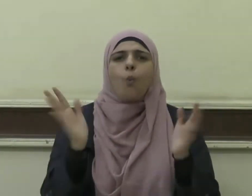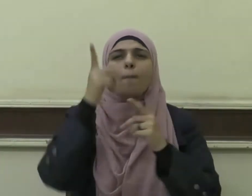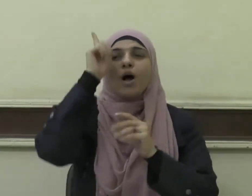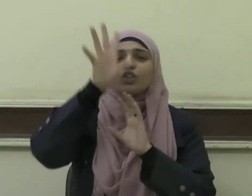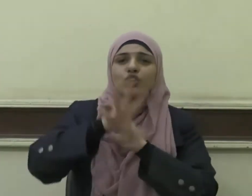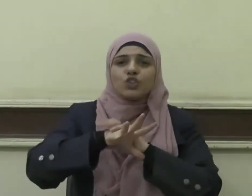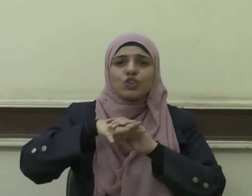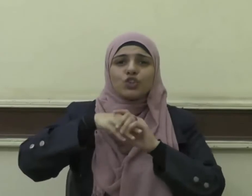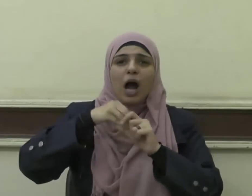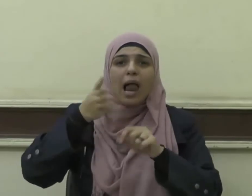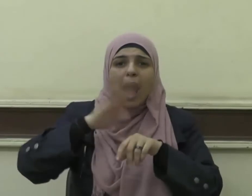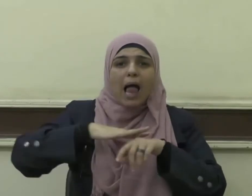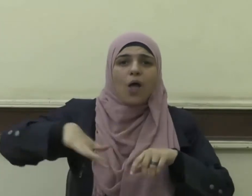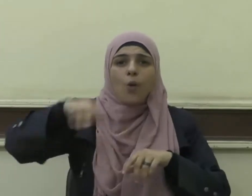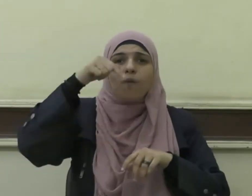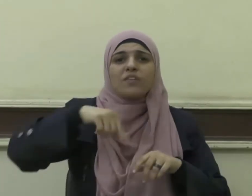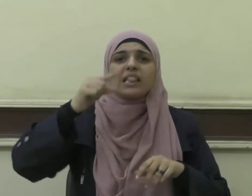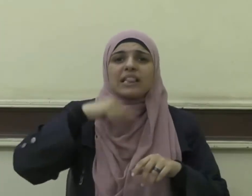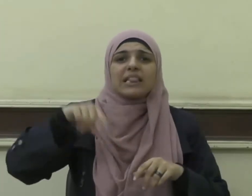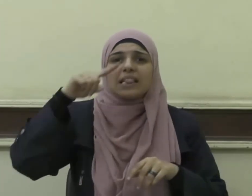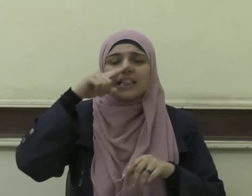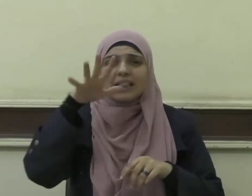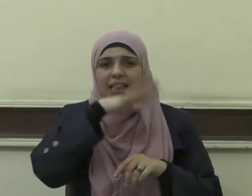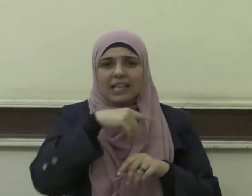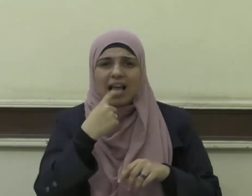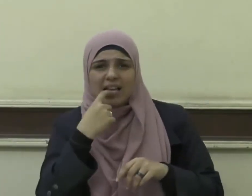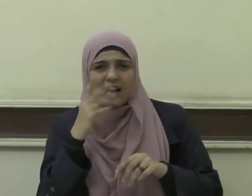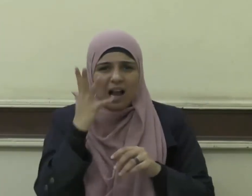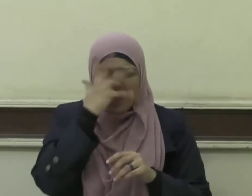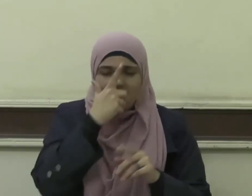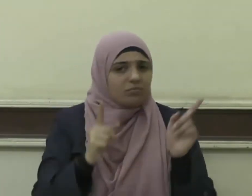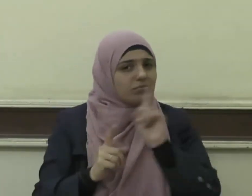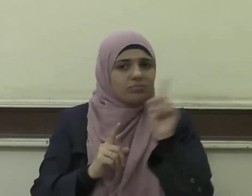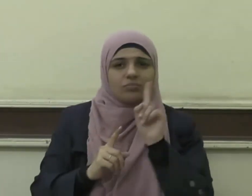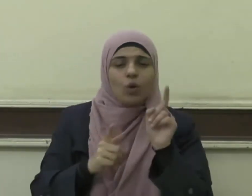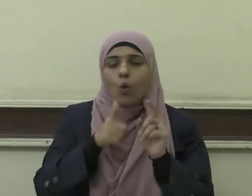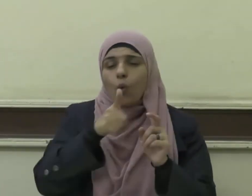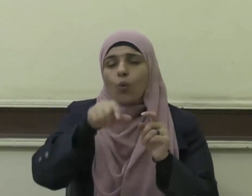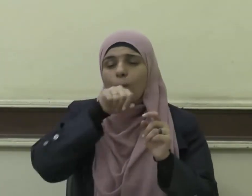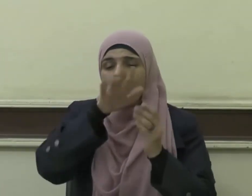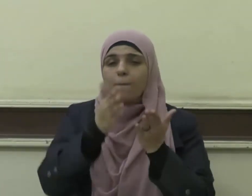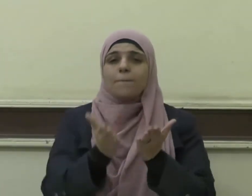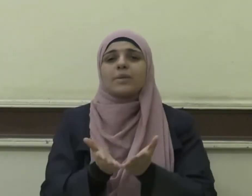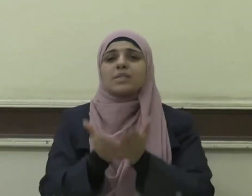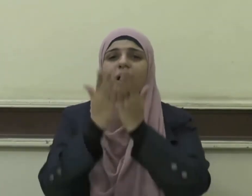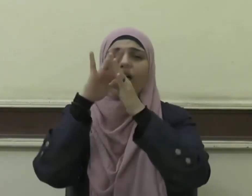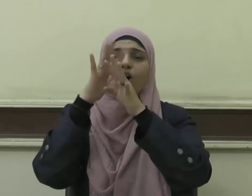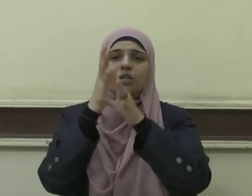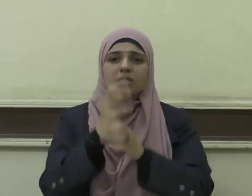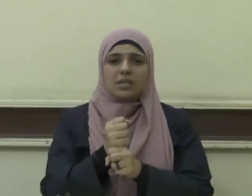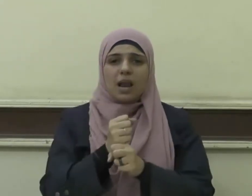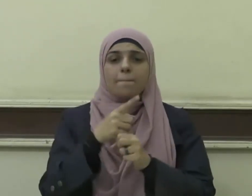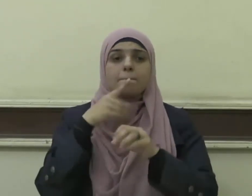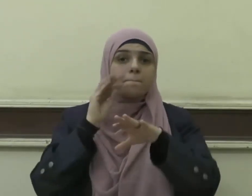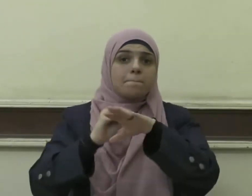عَلَيْكُمْ فِي الدِّينِ مِنْ حَرَجٍ ويقول نبينا صلى الله عليه وسلم بَشِّرُوا وَلَا